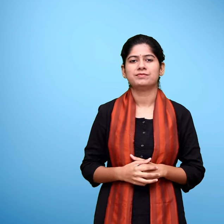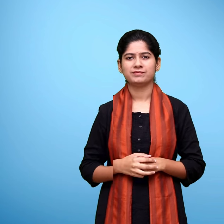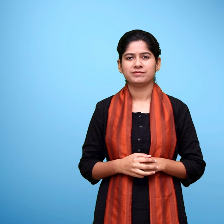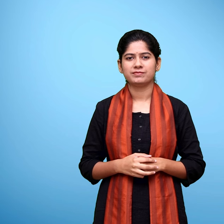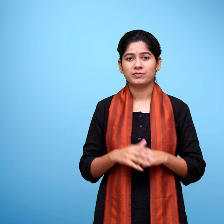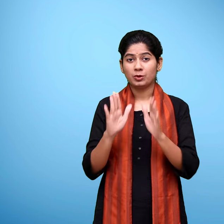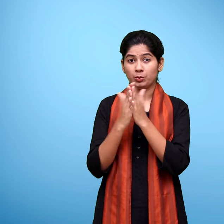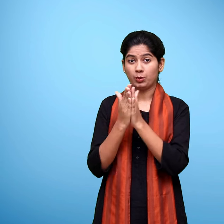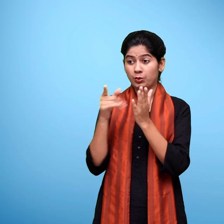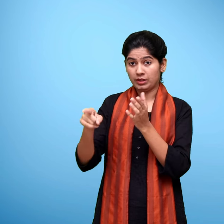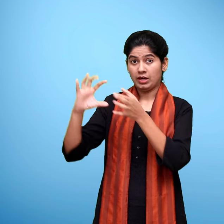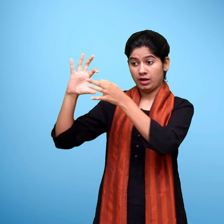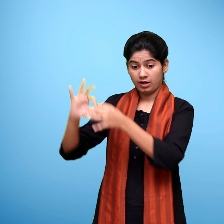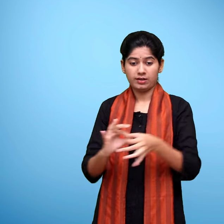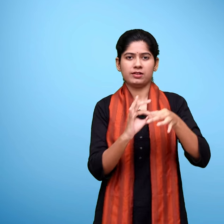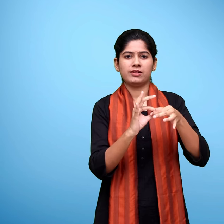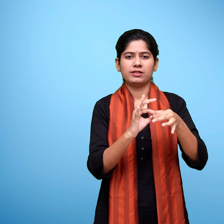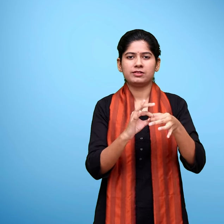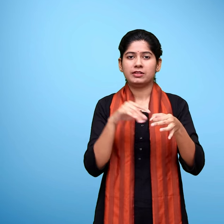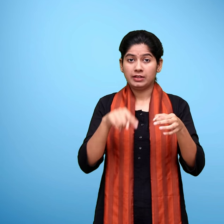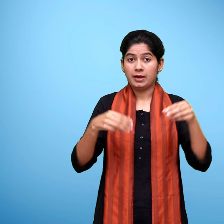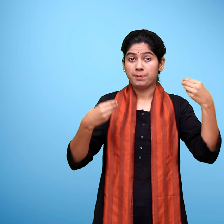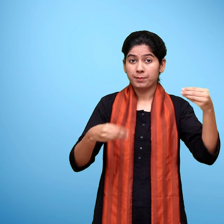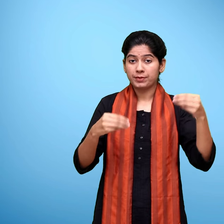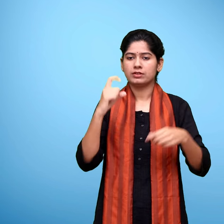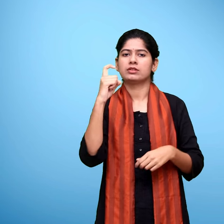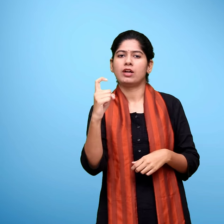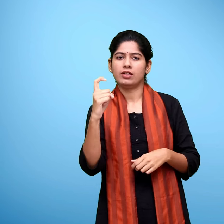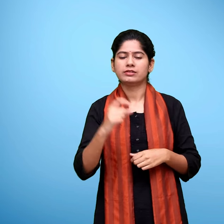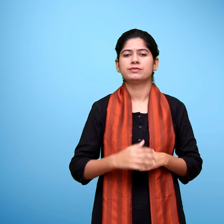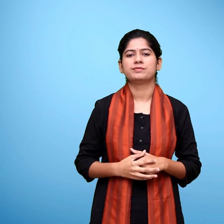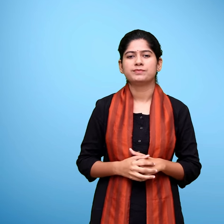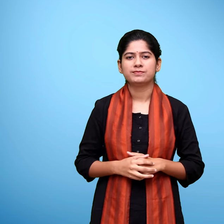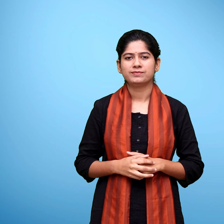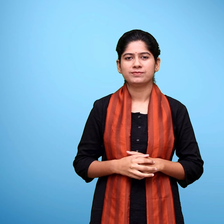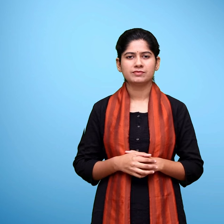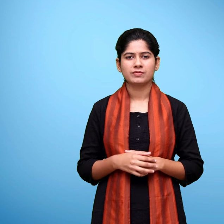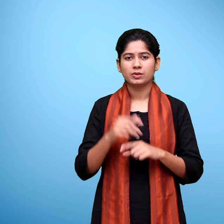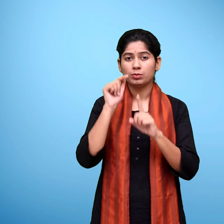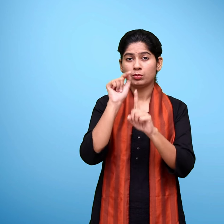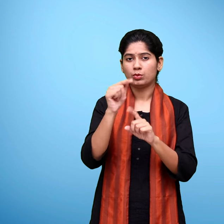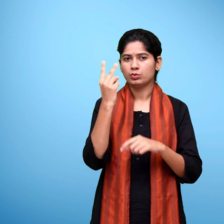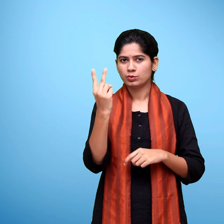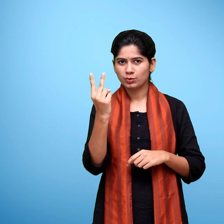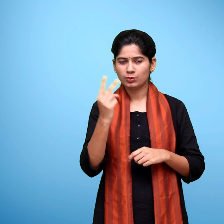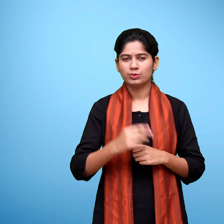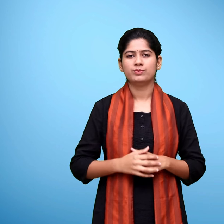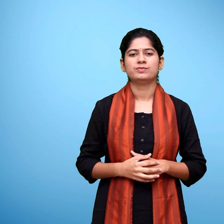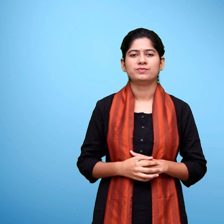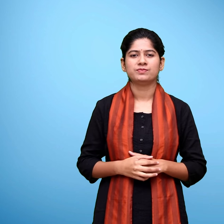पाठे पुस्तक के बारे में प्रिष्ठ साथ इकाई एक